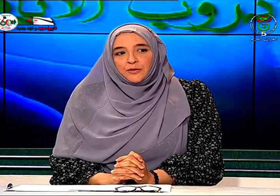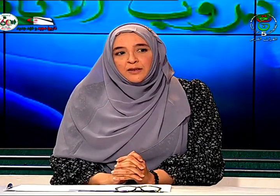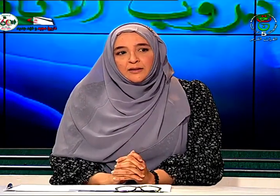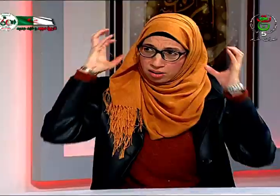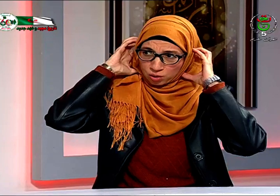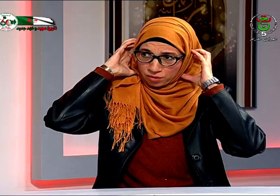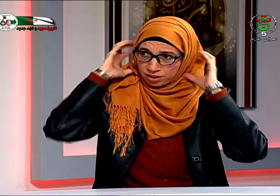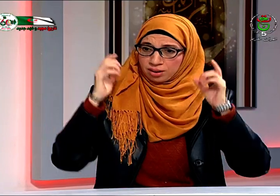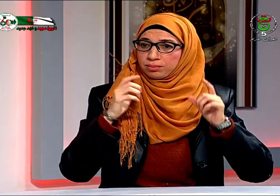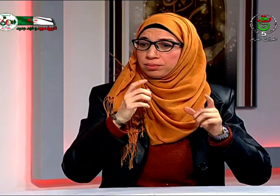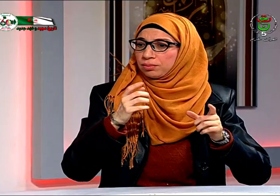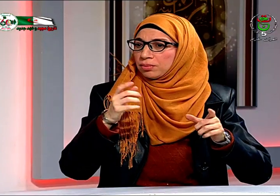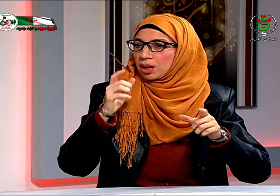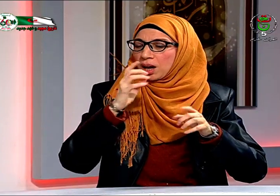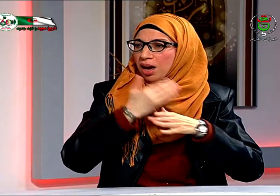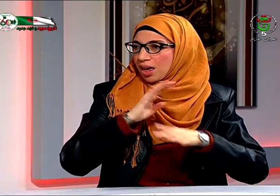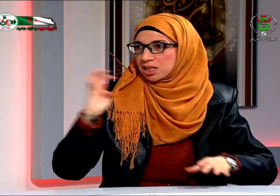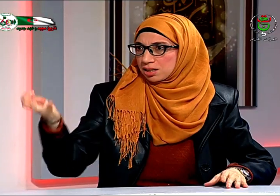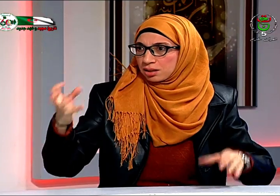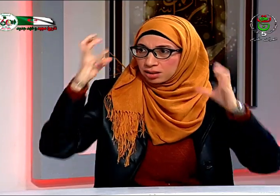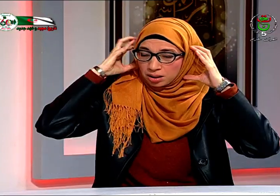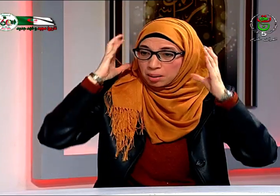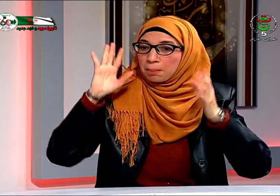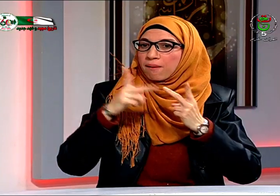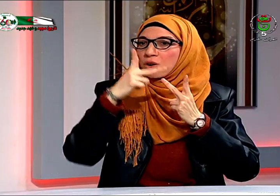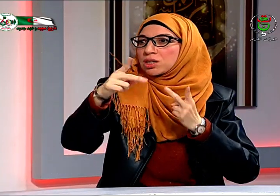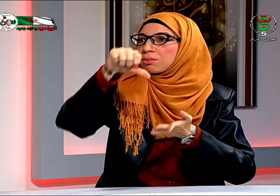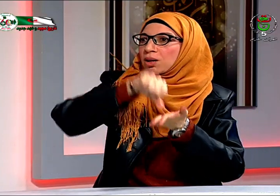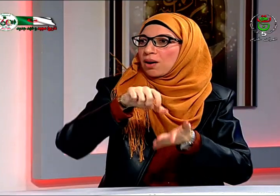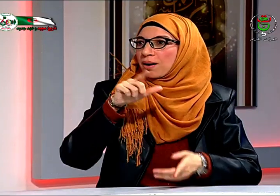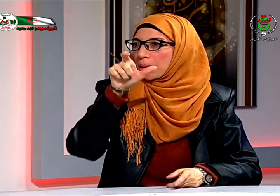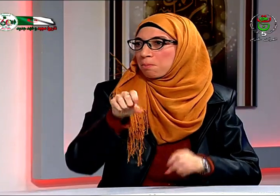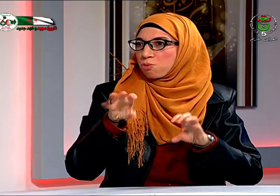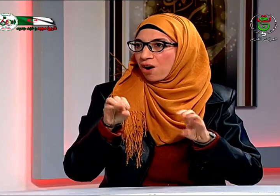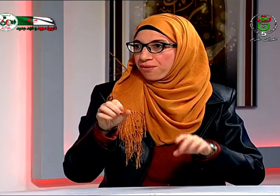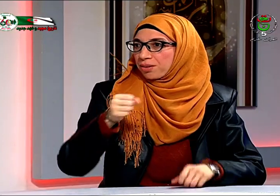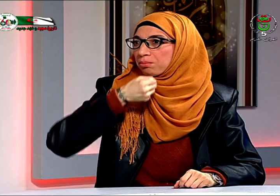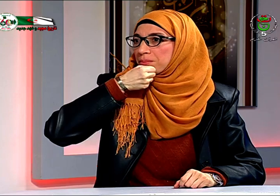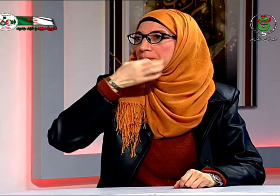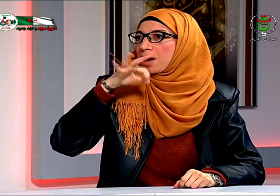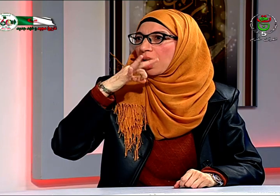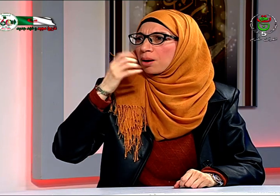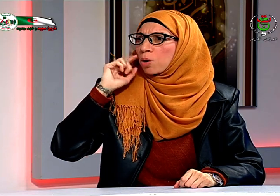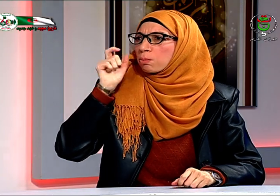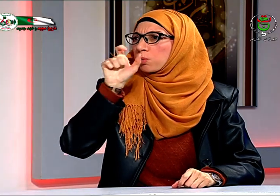المدرسة كانت هناك سماعة يعني خاصة بالتعليم فيها عدة مخارج الأستاذة تتكلم في المايكروفون